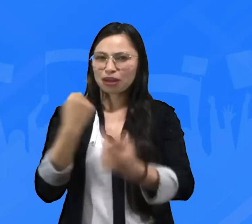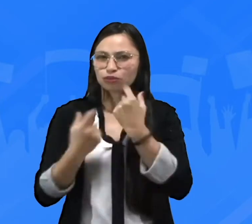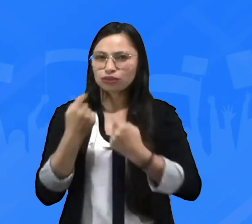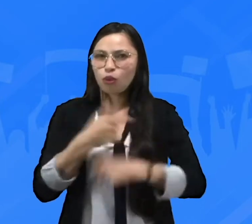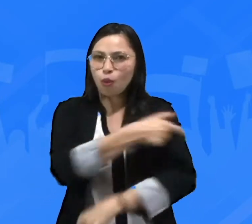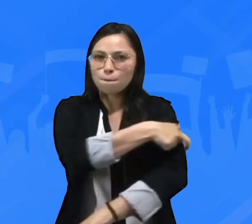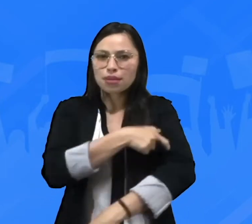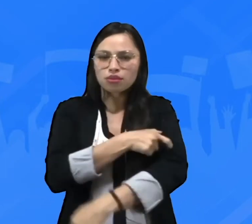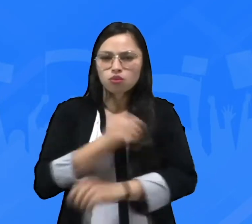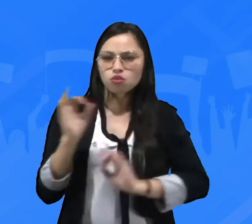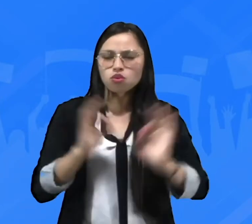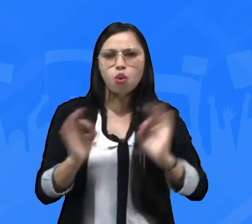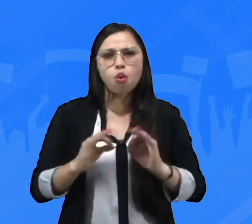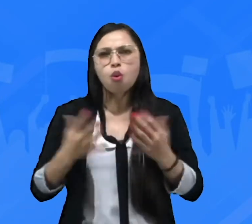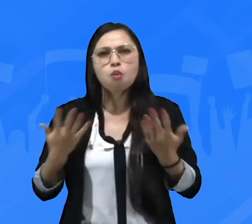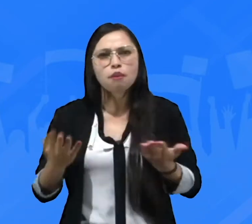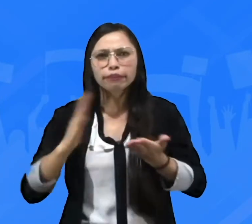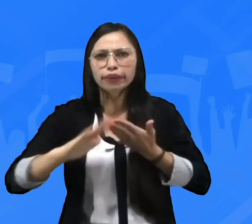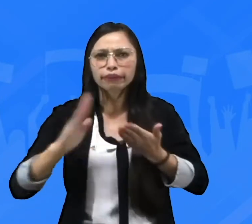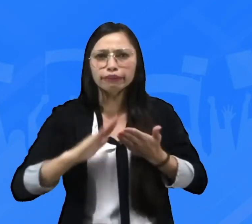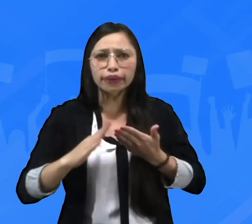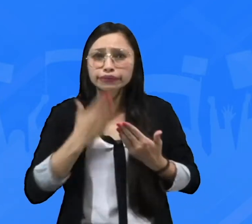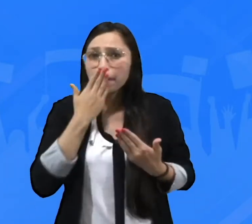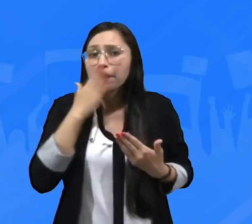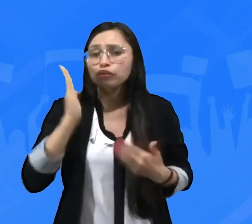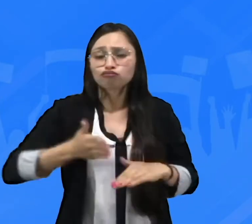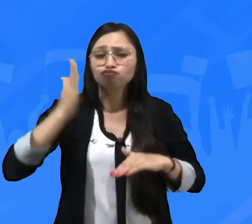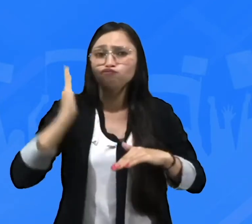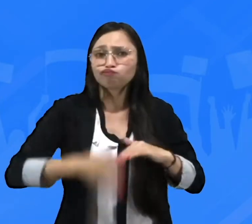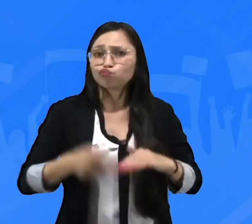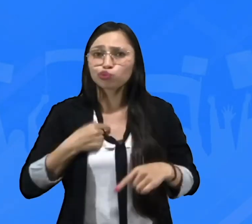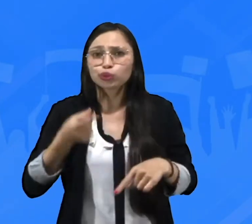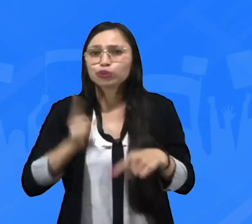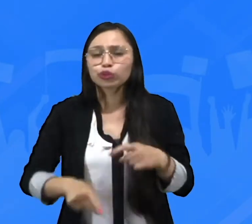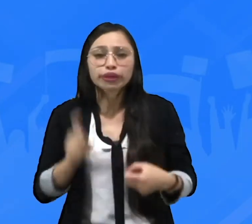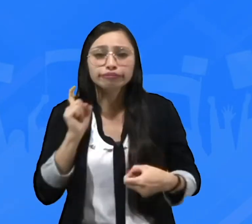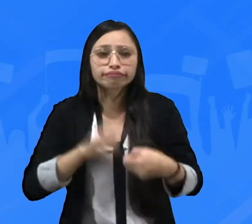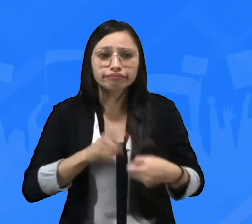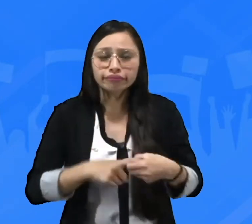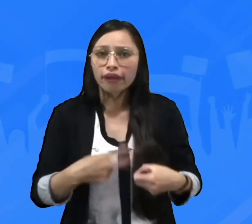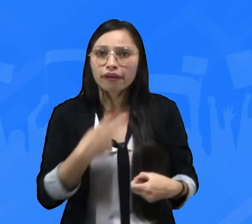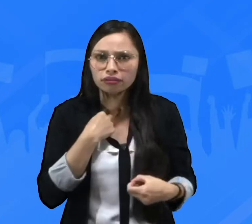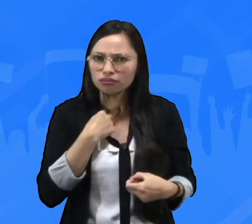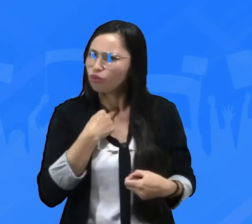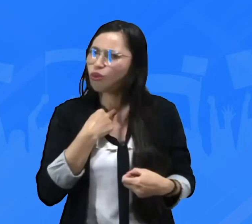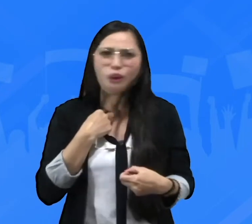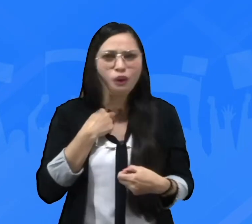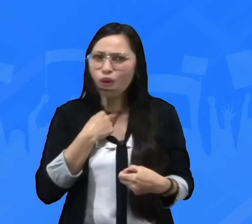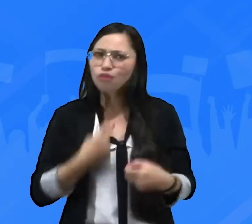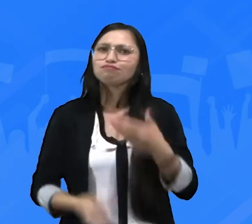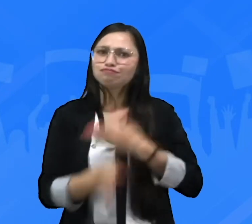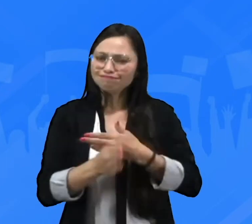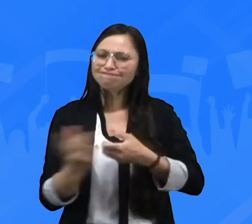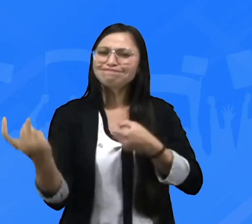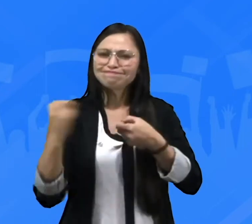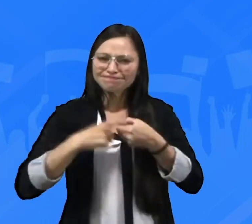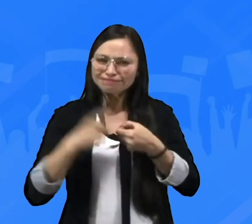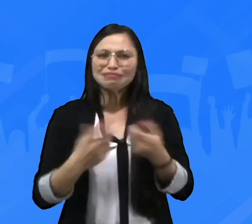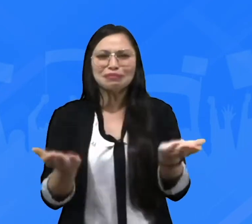inquietudes al comité organizador, diciendo, El tiempo estipulado para registrar mi información ya pasó y por esa razón no pude